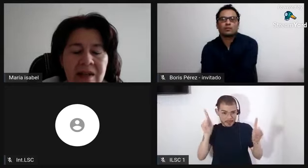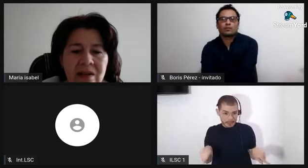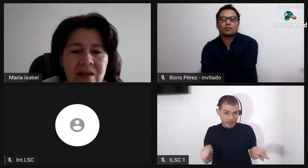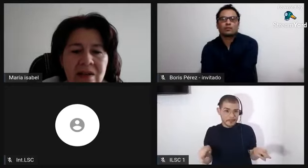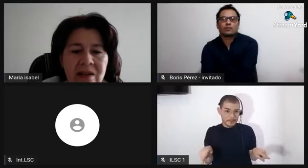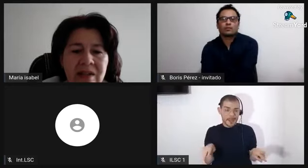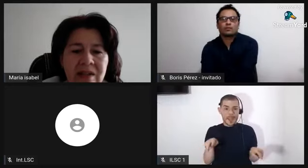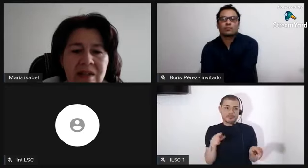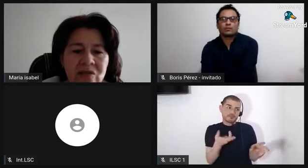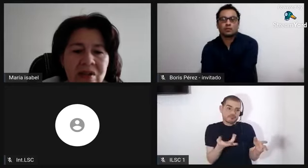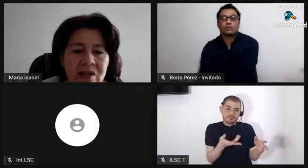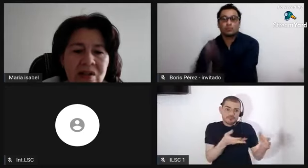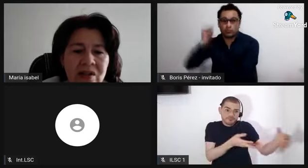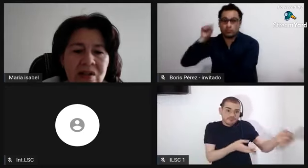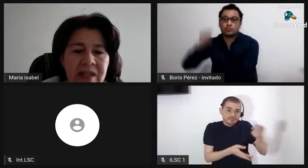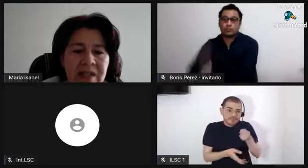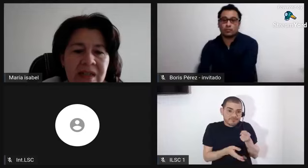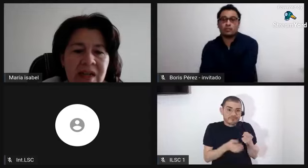caso?